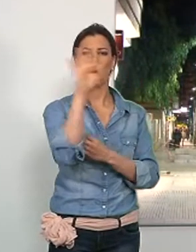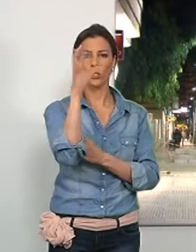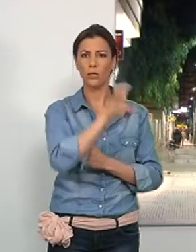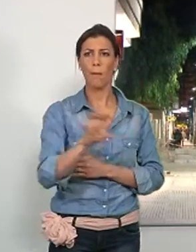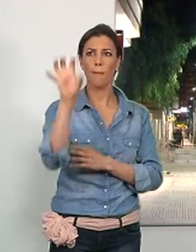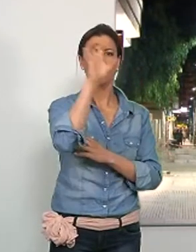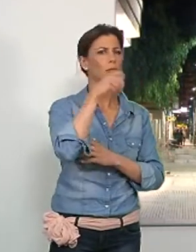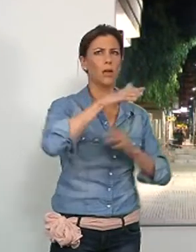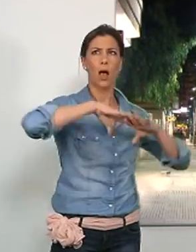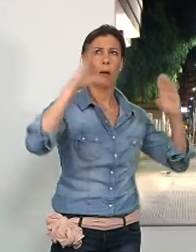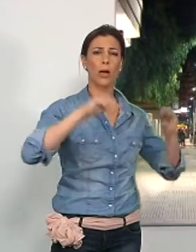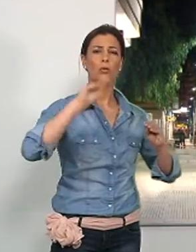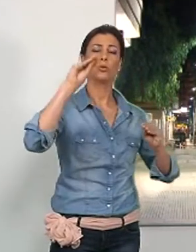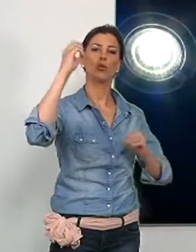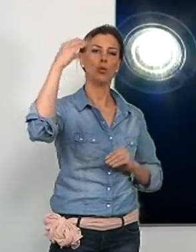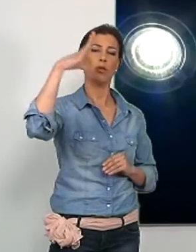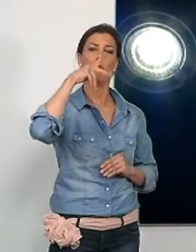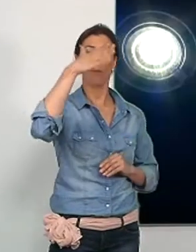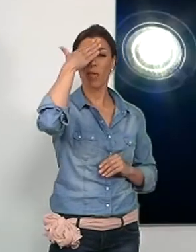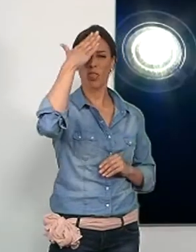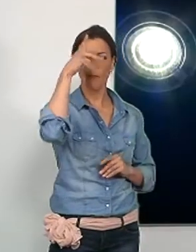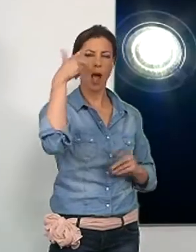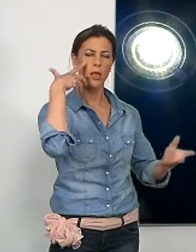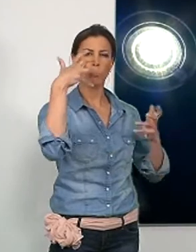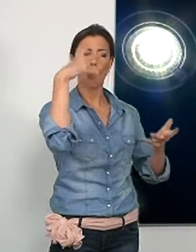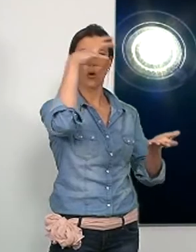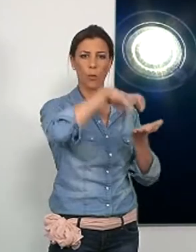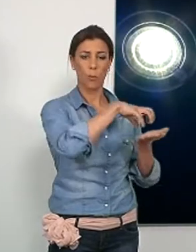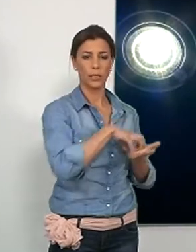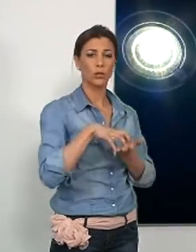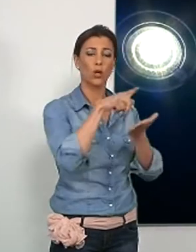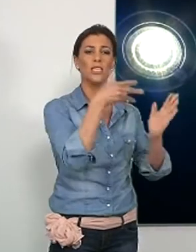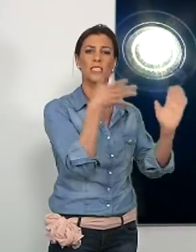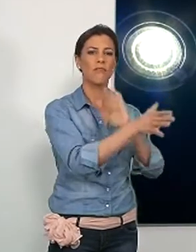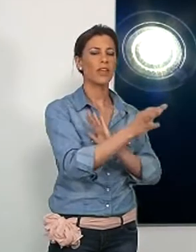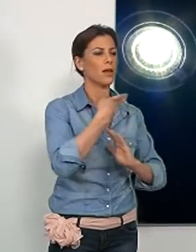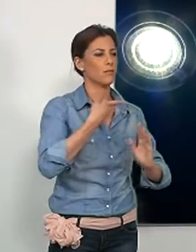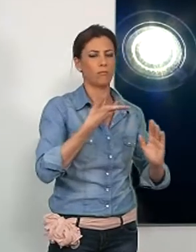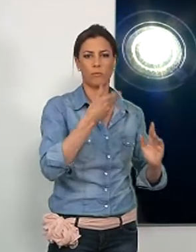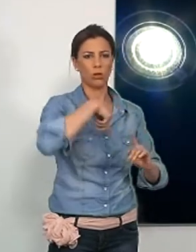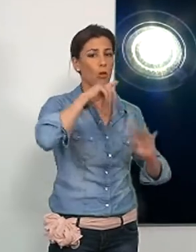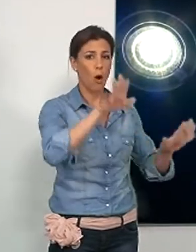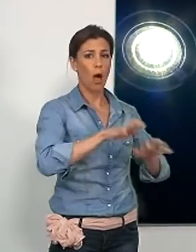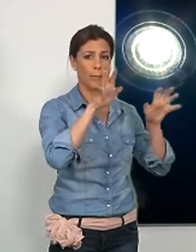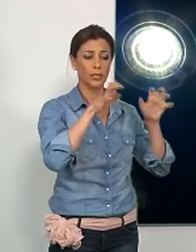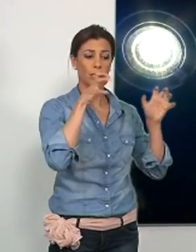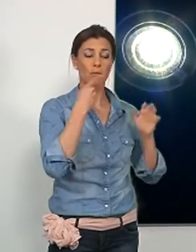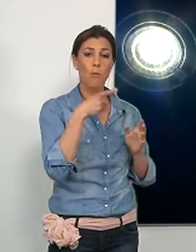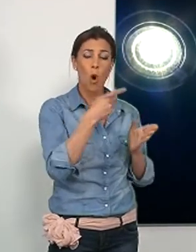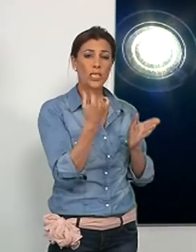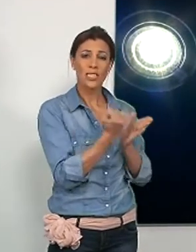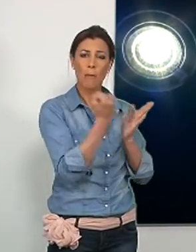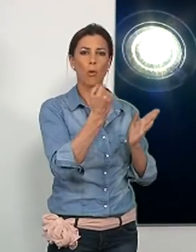países apagaron las luces de sus principales monumentos, enviando así un claro mensaje. Los gestos